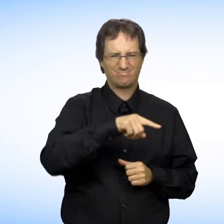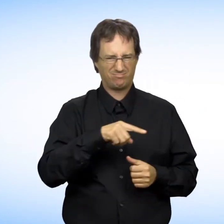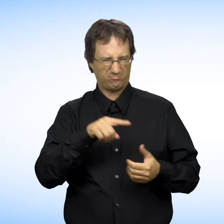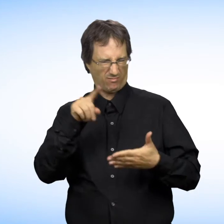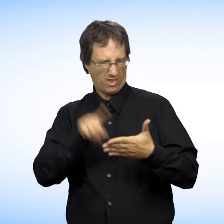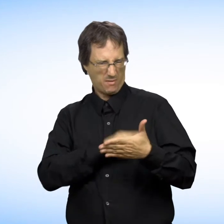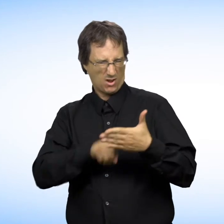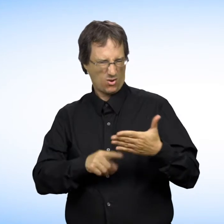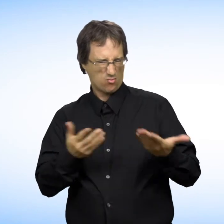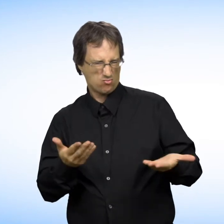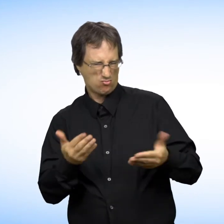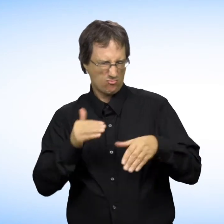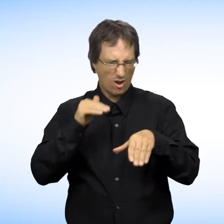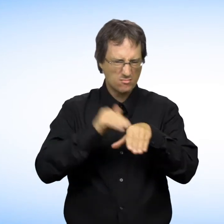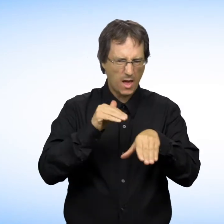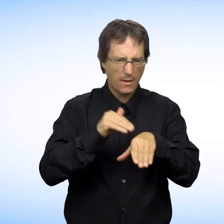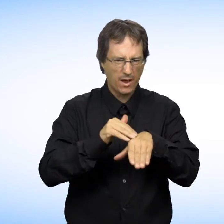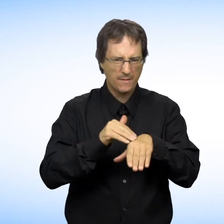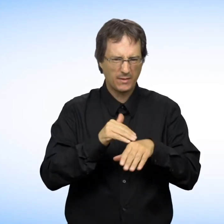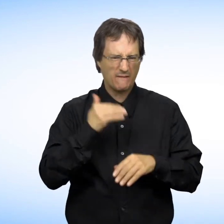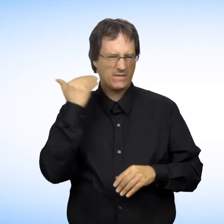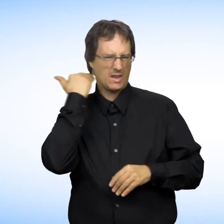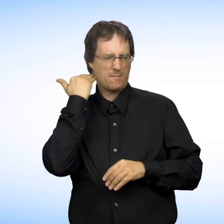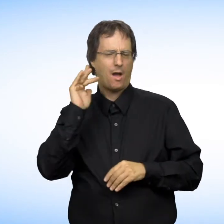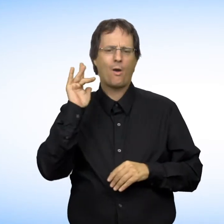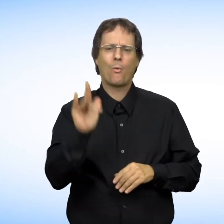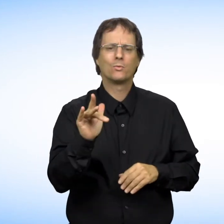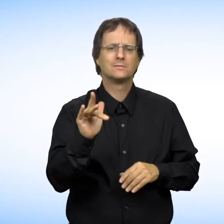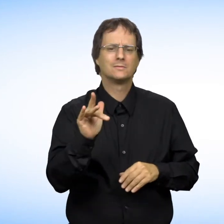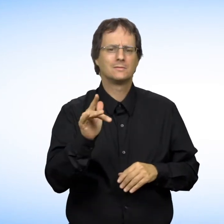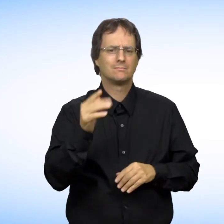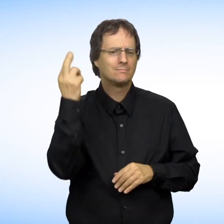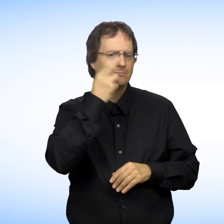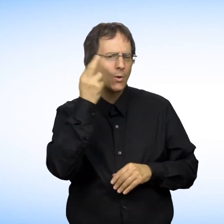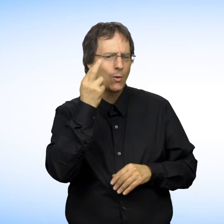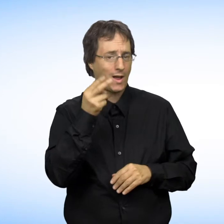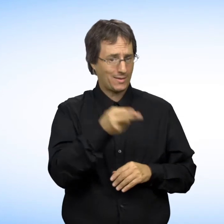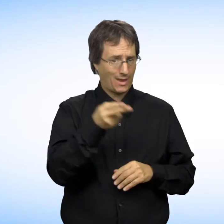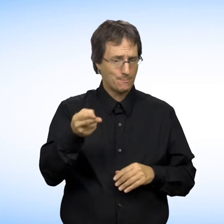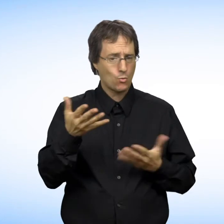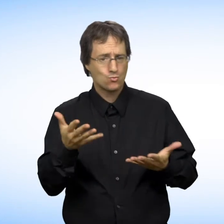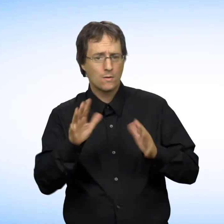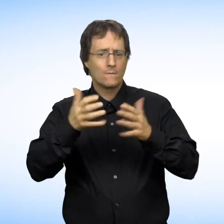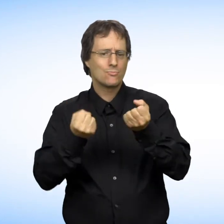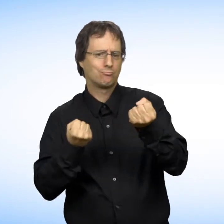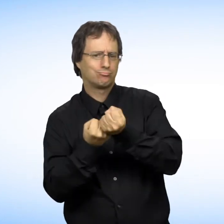Si vous croyez avoir été victime de discrimination ou de harcèlement en vertu de ce motif, contactez-nous par